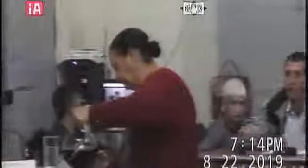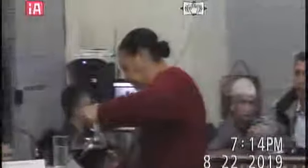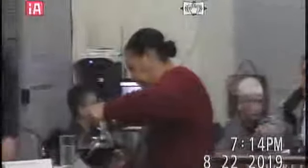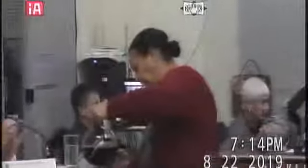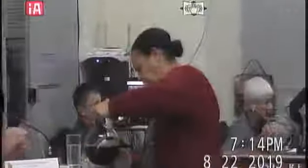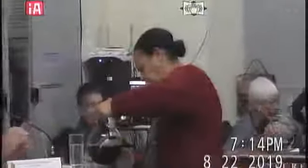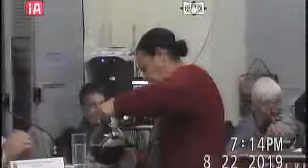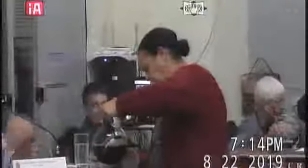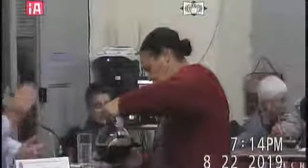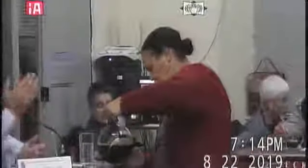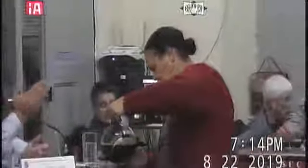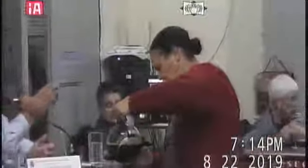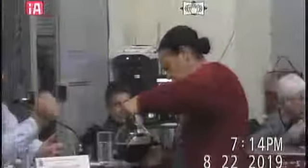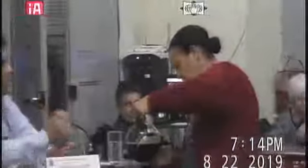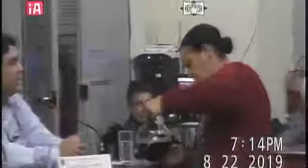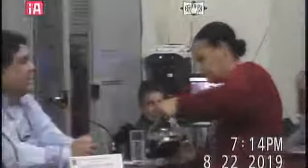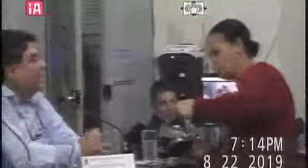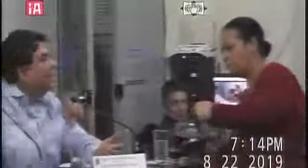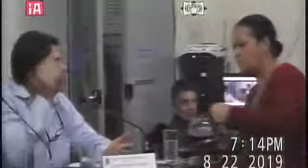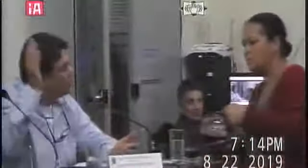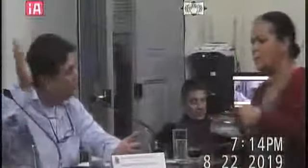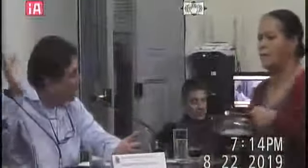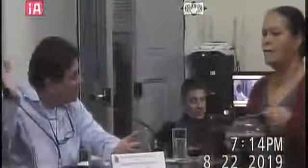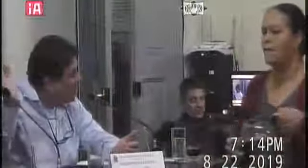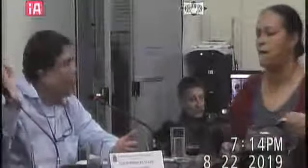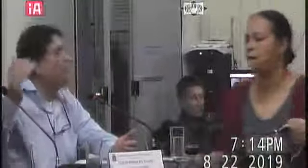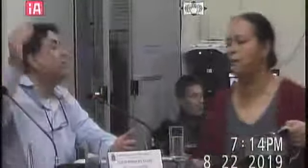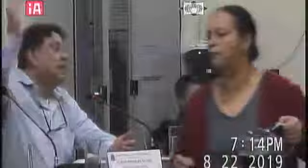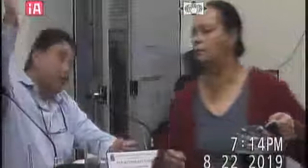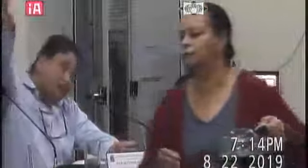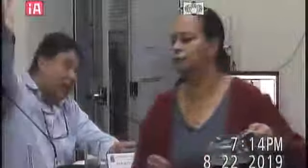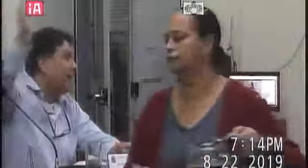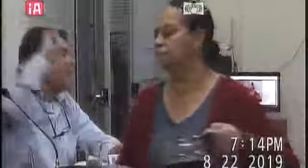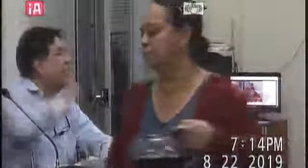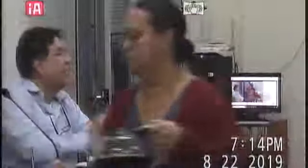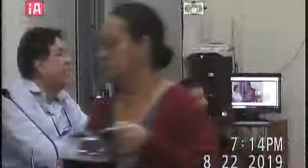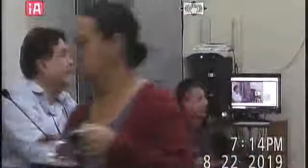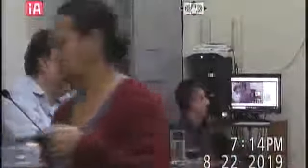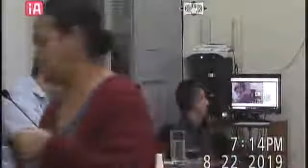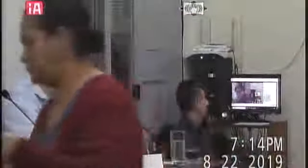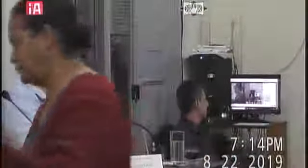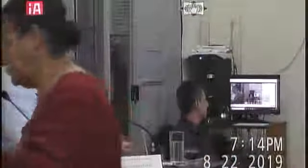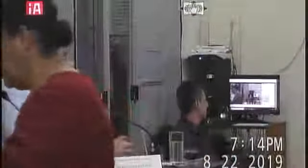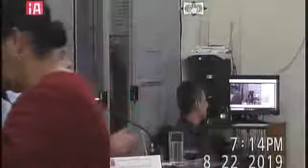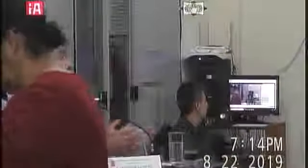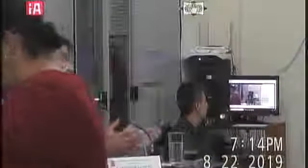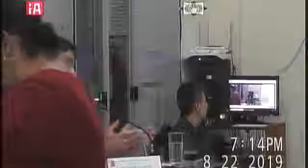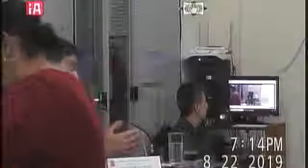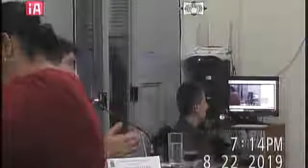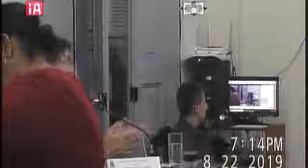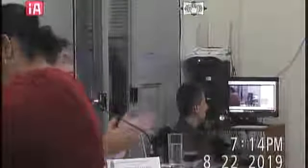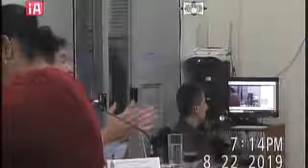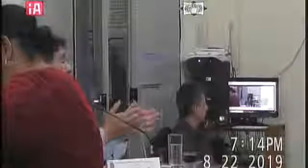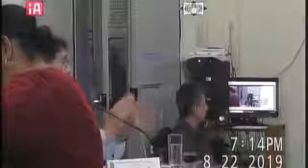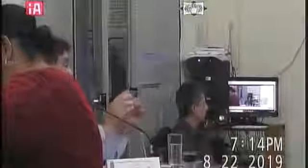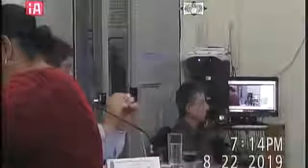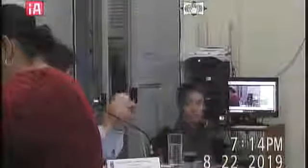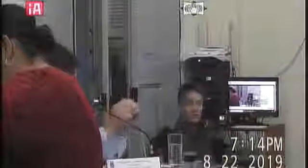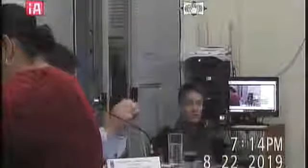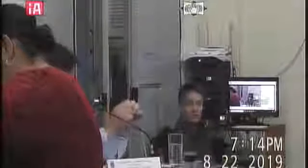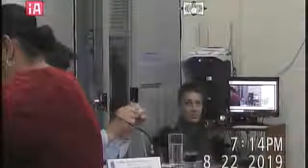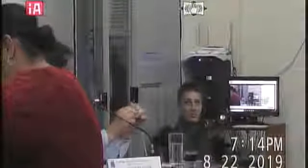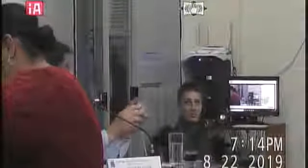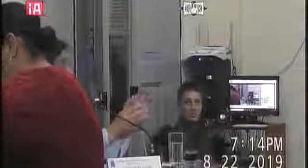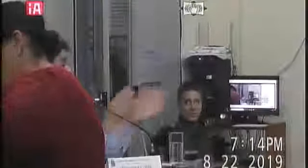secretário para terminar isso a nossa parceria ali na escola José Alves da Moda e lá na na Geralda Fonseca que o amigo ele fez